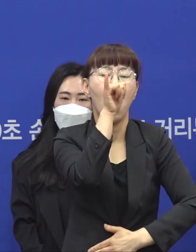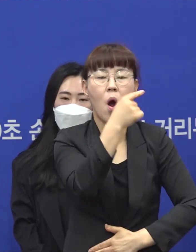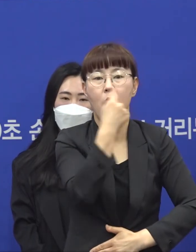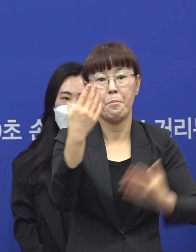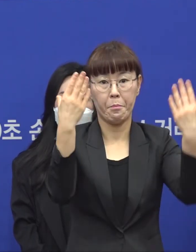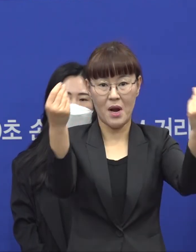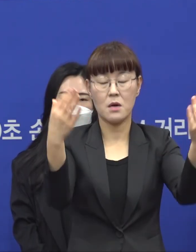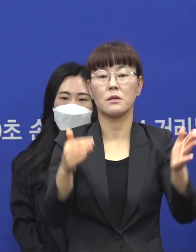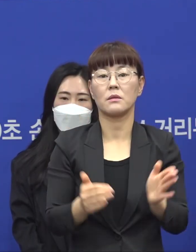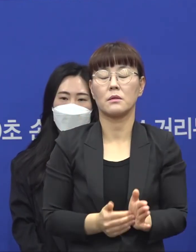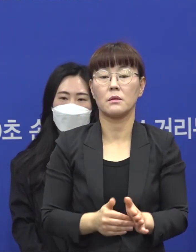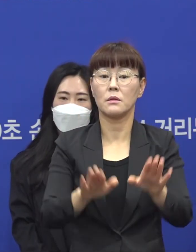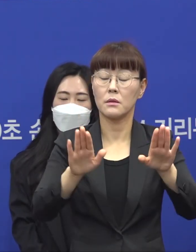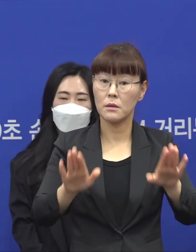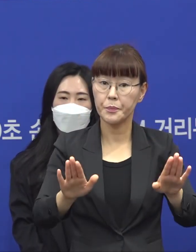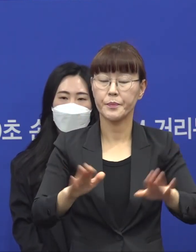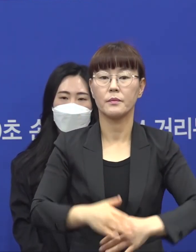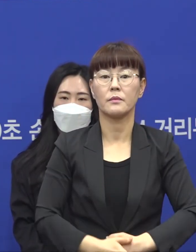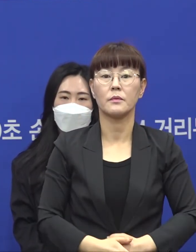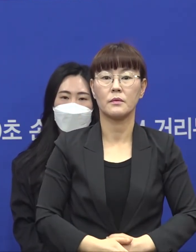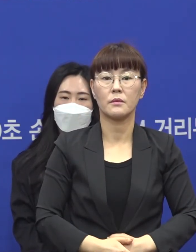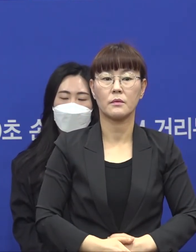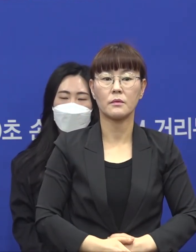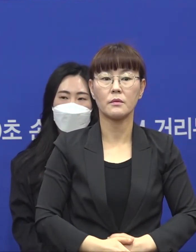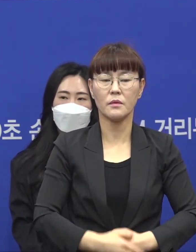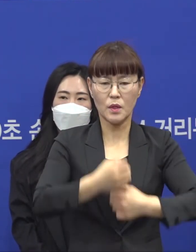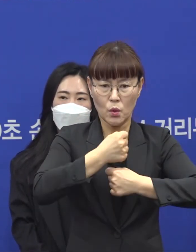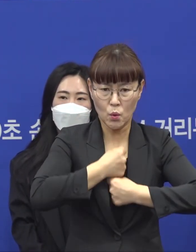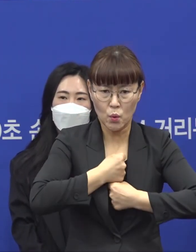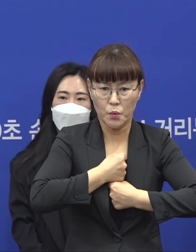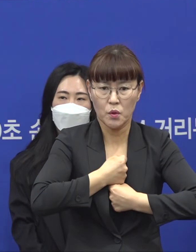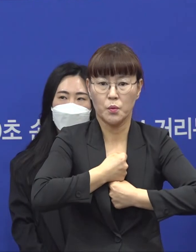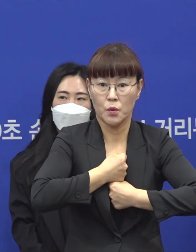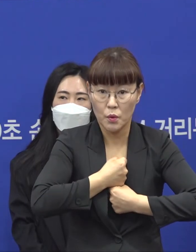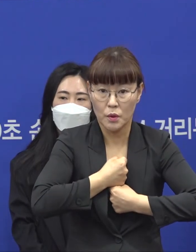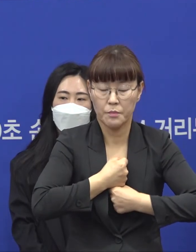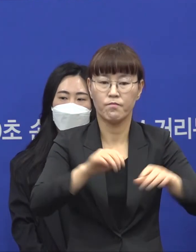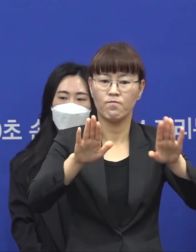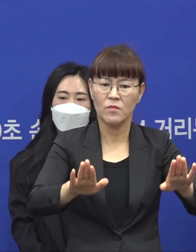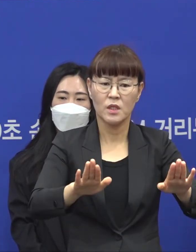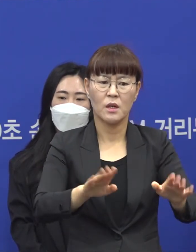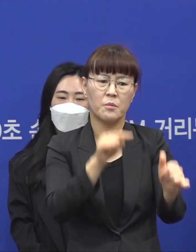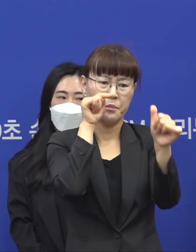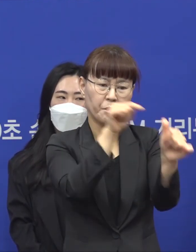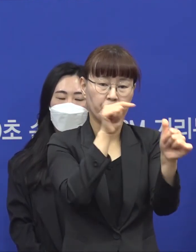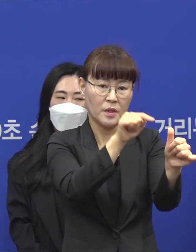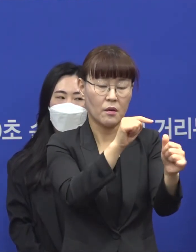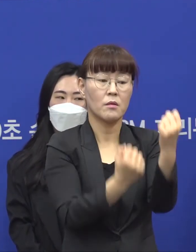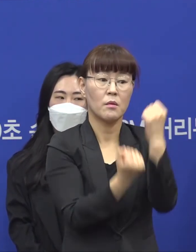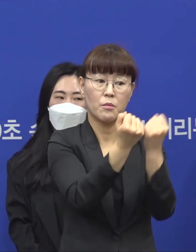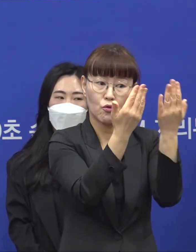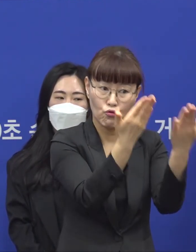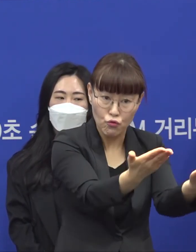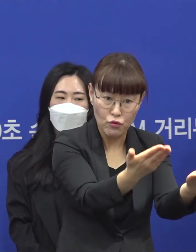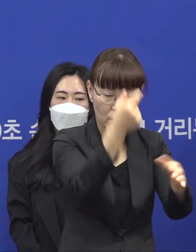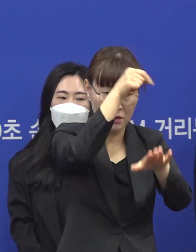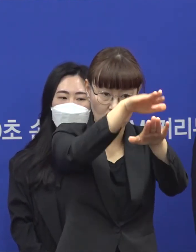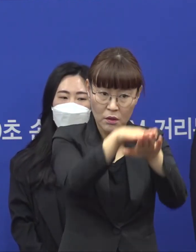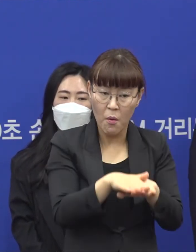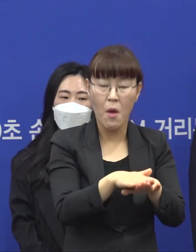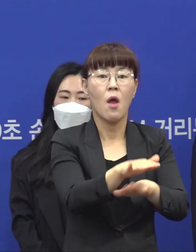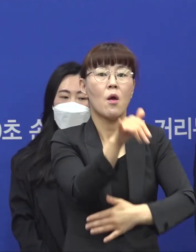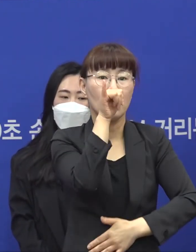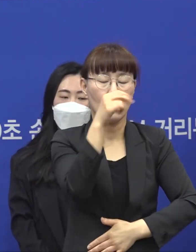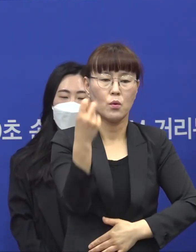됐습니다. 그런 상황에서 경계 단계를 지속적으로 고지했음에도 불구하고 여러 차례 집회를 했고